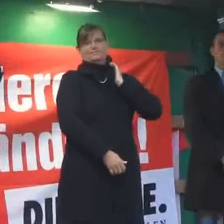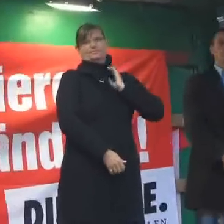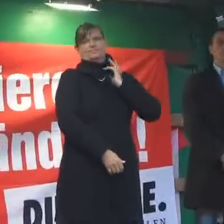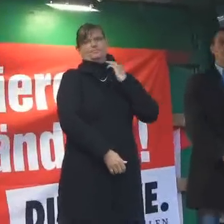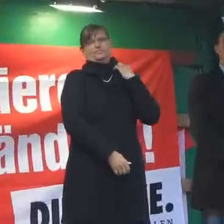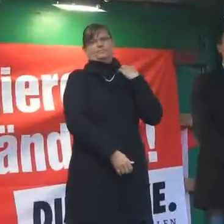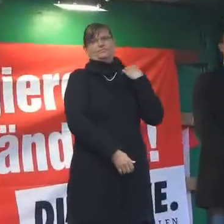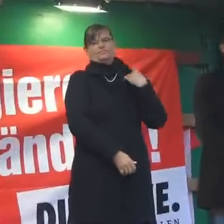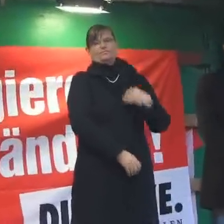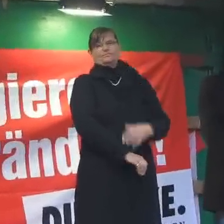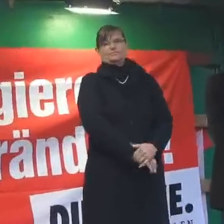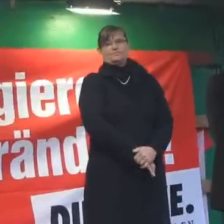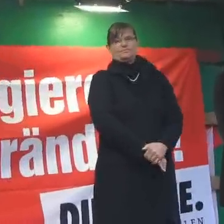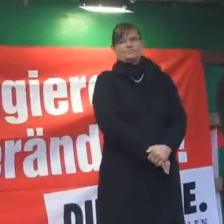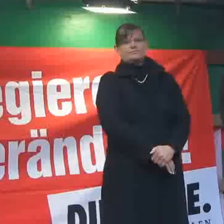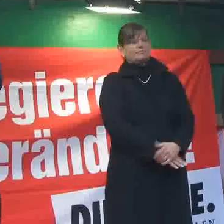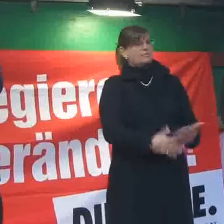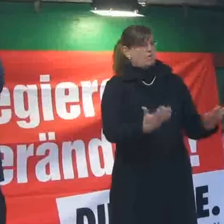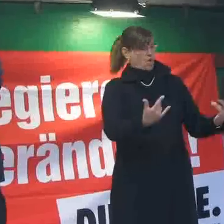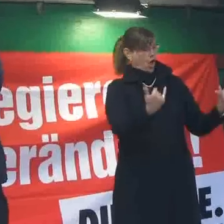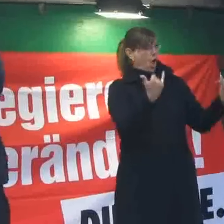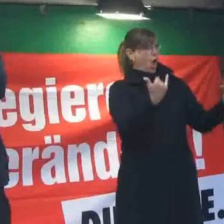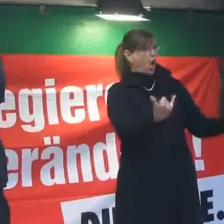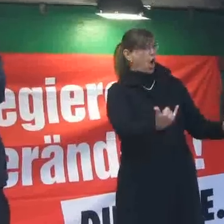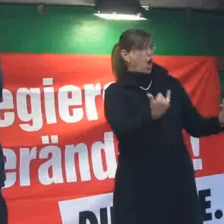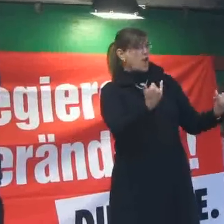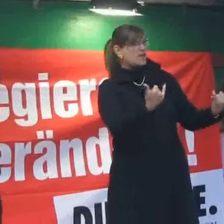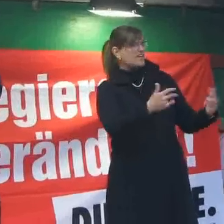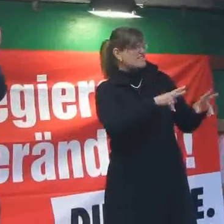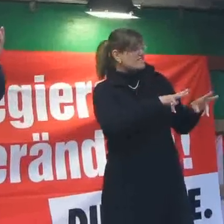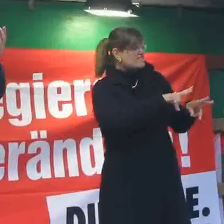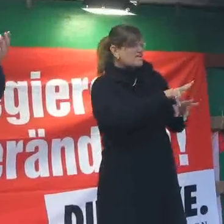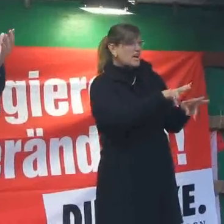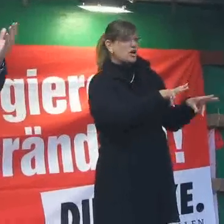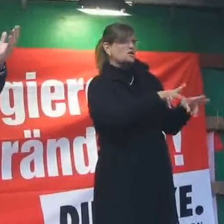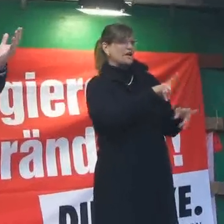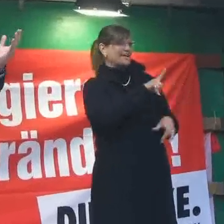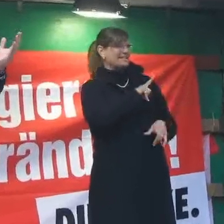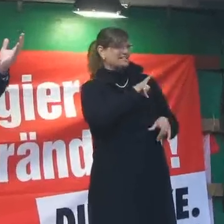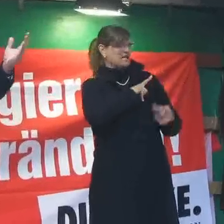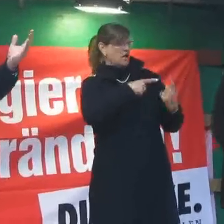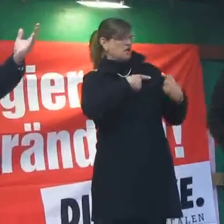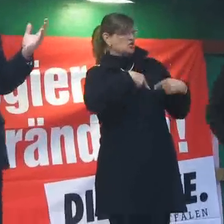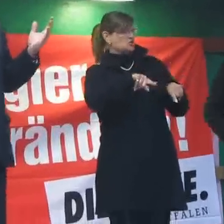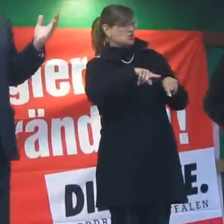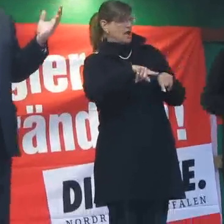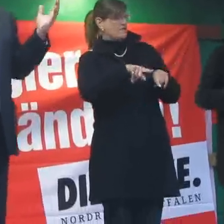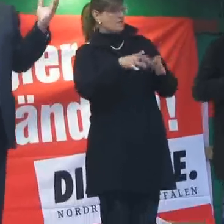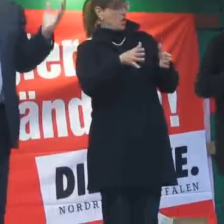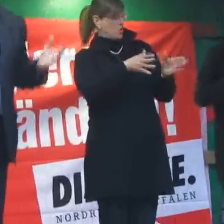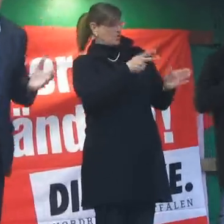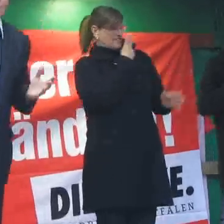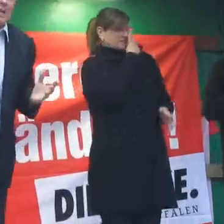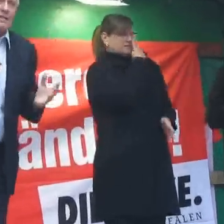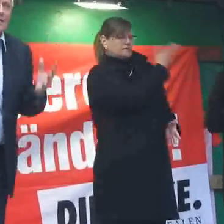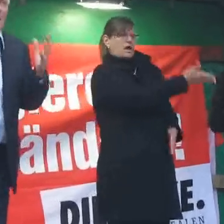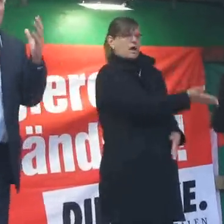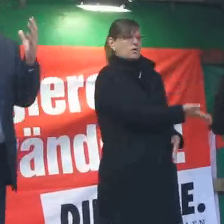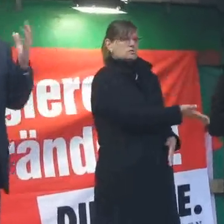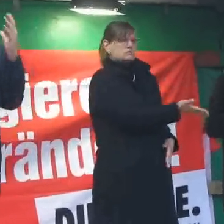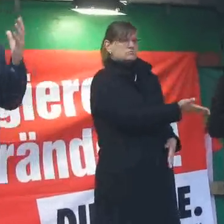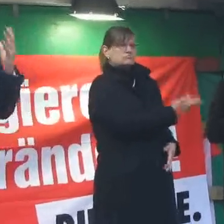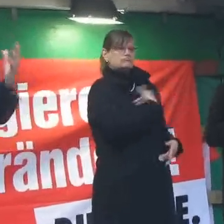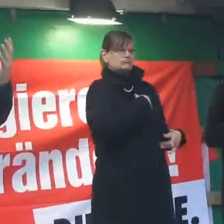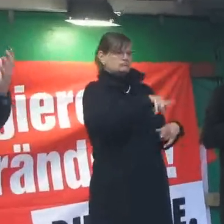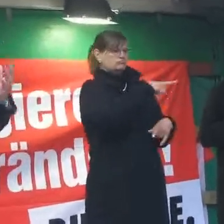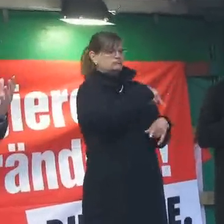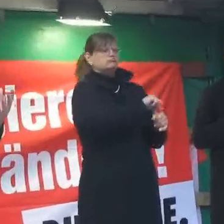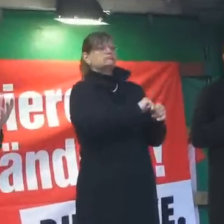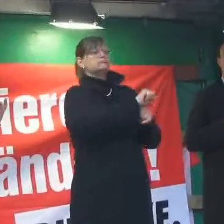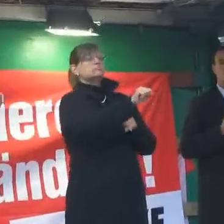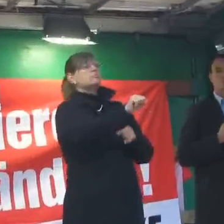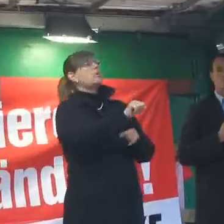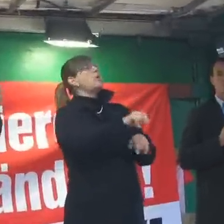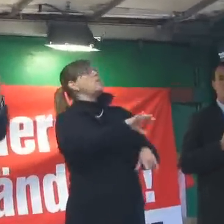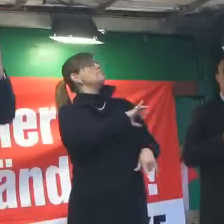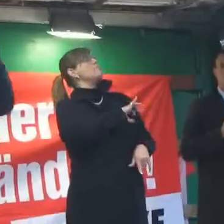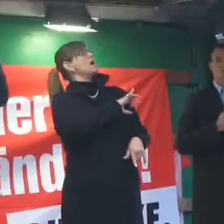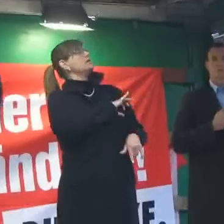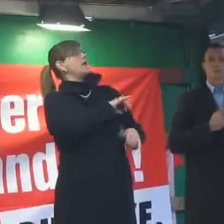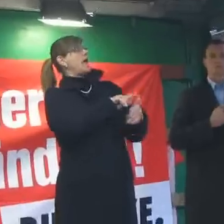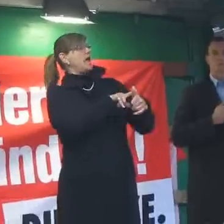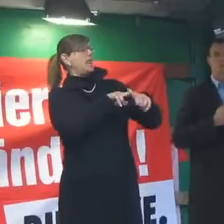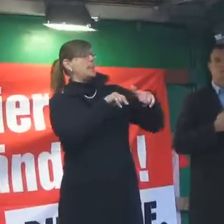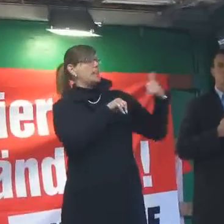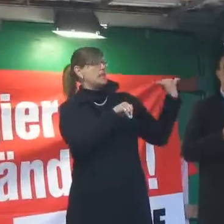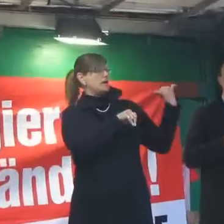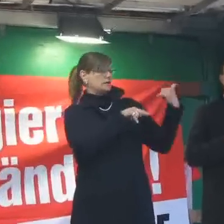Was haben wir in der heutigen Wirtschaft und Gesellschaftsordnung auszusetzen? Wir haben auszusetzen, als Partei Die Linke die einzige Partei,